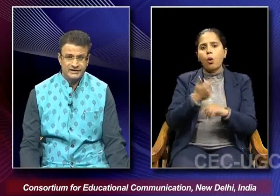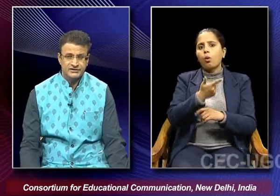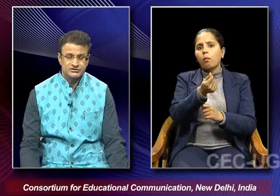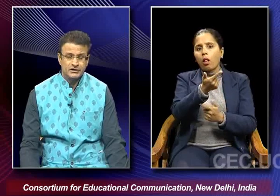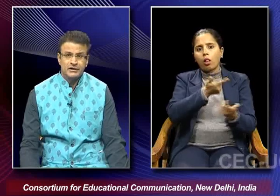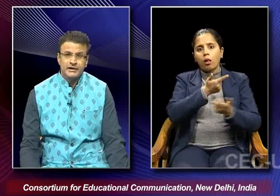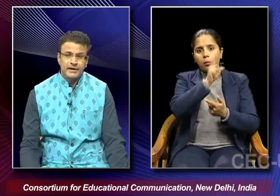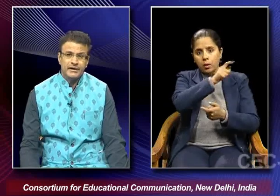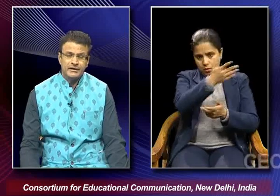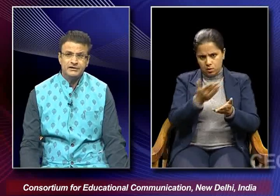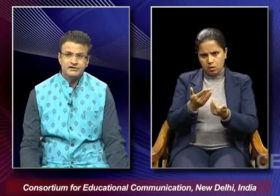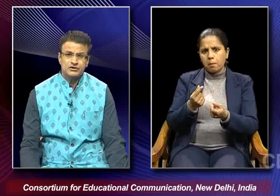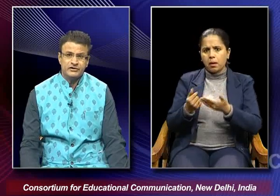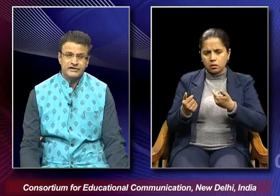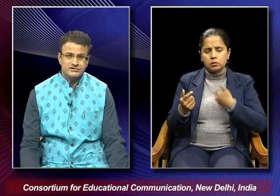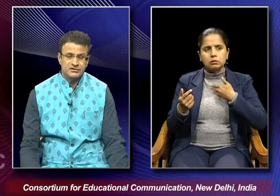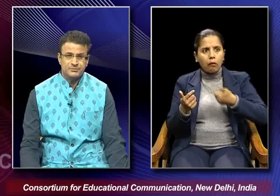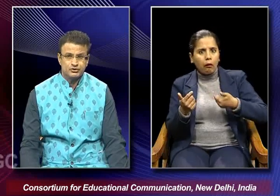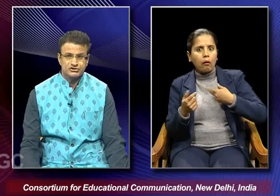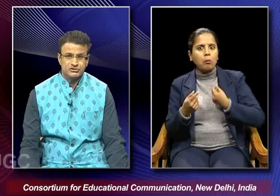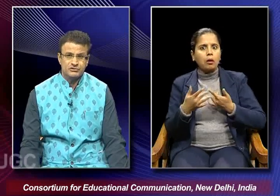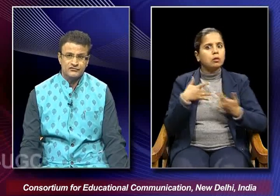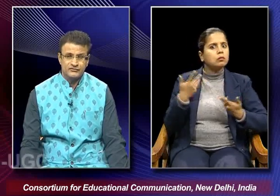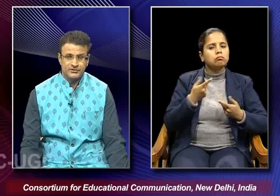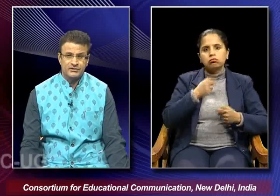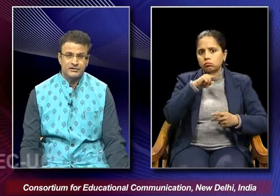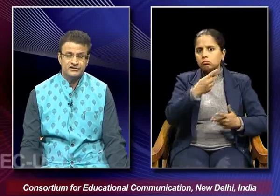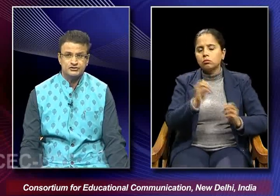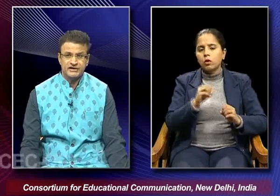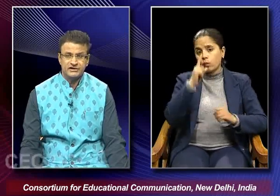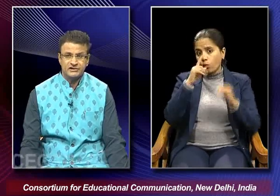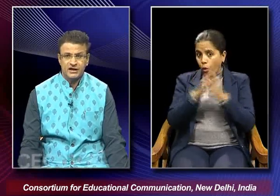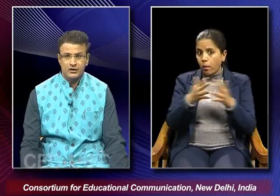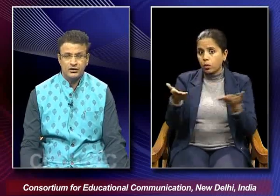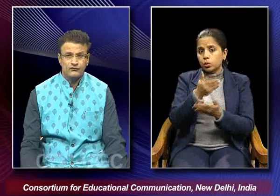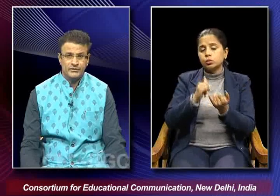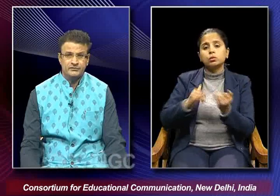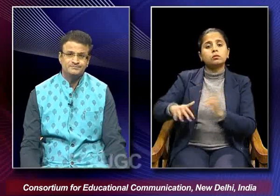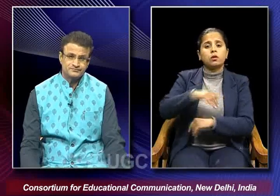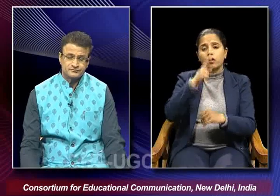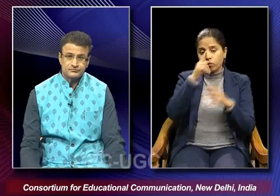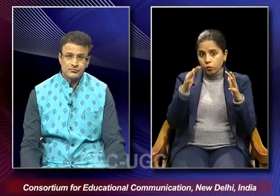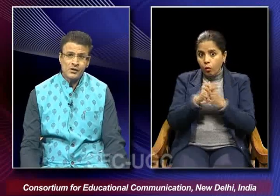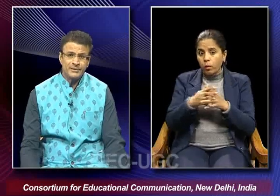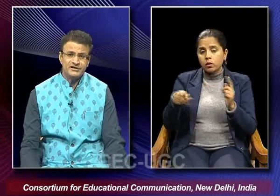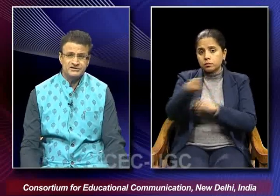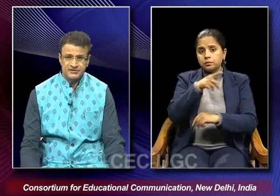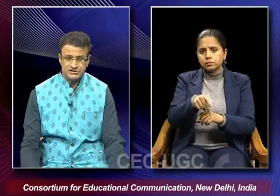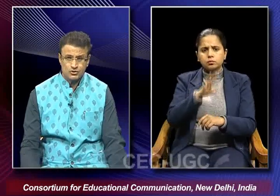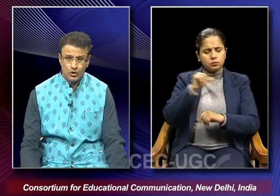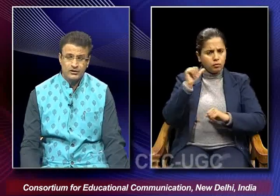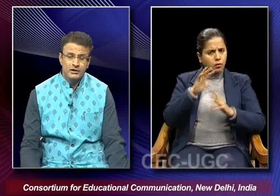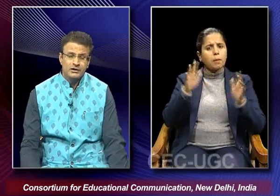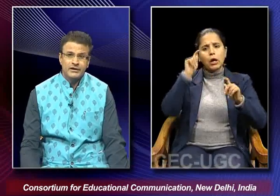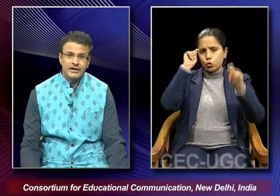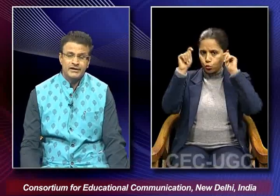money lenders and in this context the position of the women in the society that how a woman plays a major